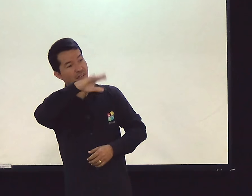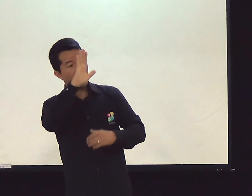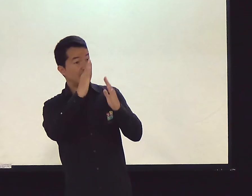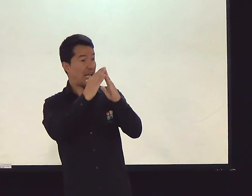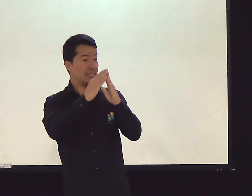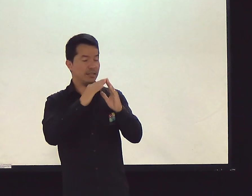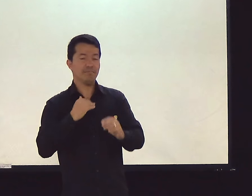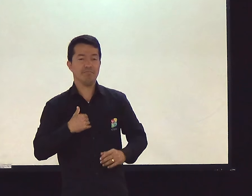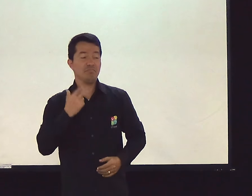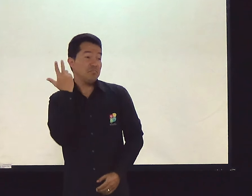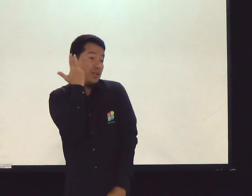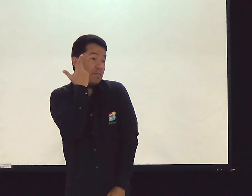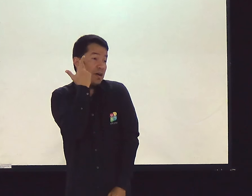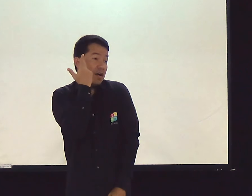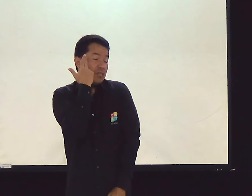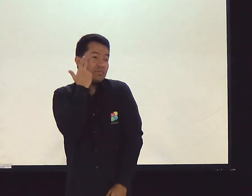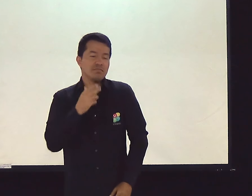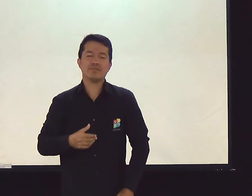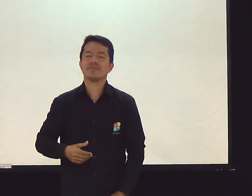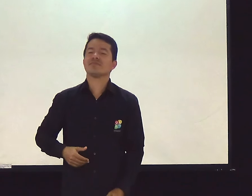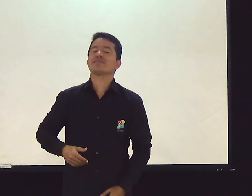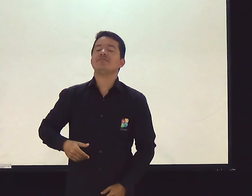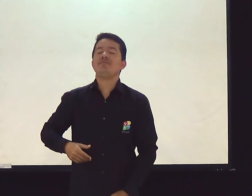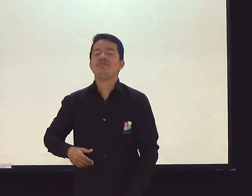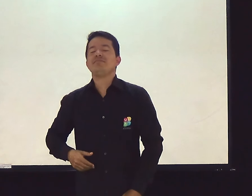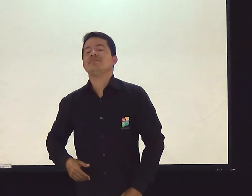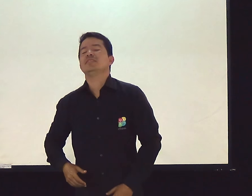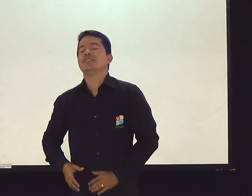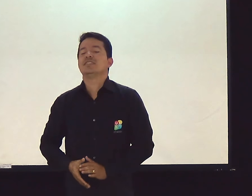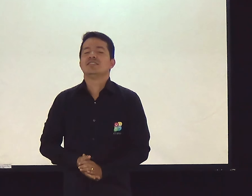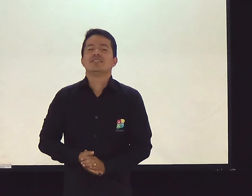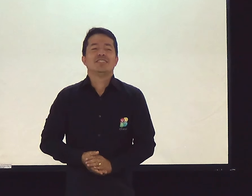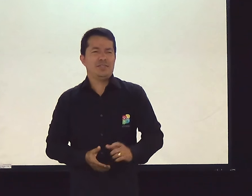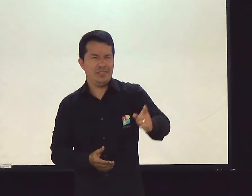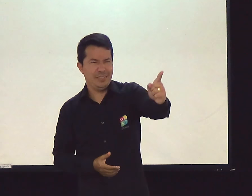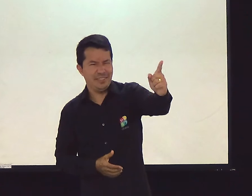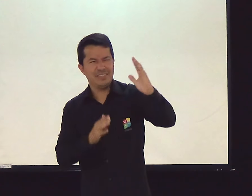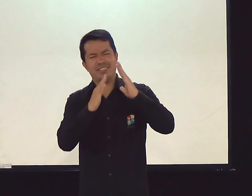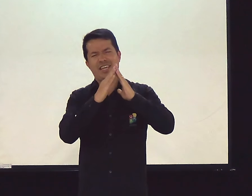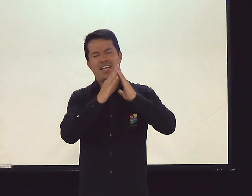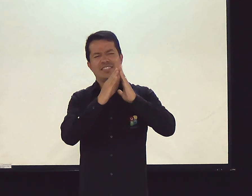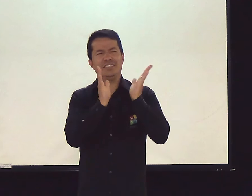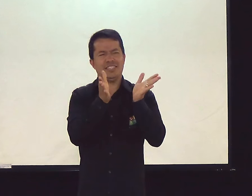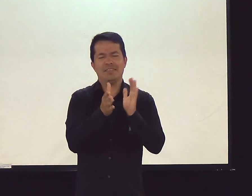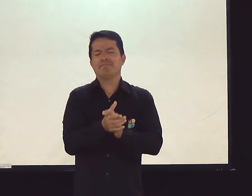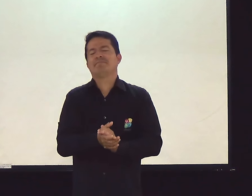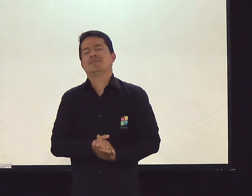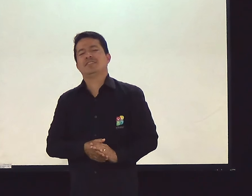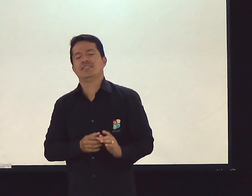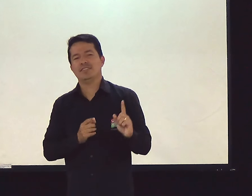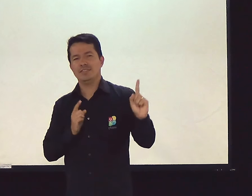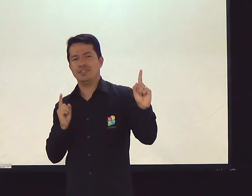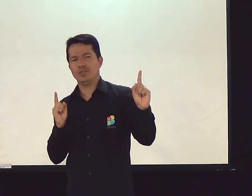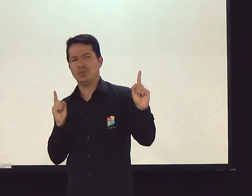ônibus. Ou indo para casa, né? Você está caminhando. Sua casa está ali. Está chegando.